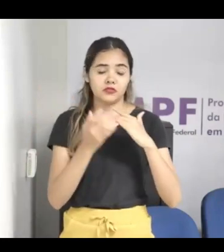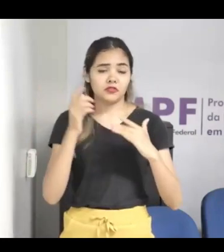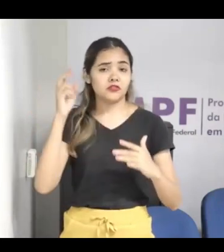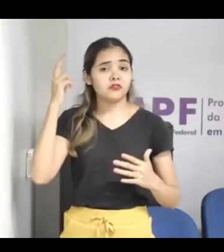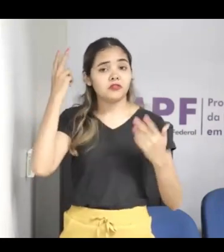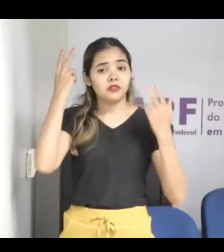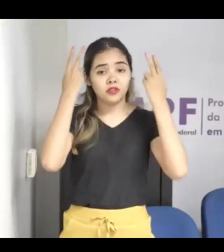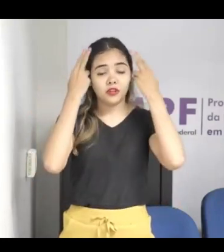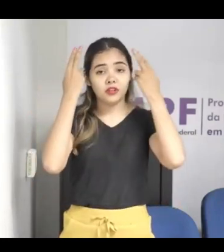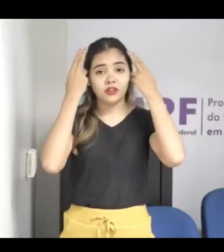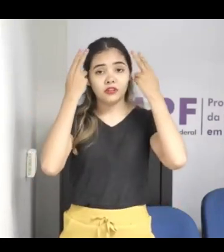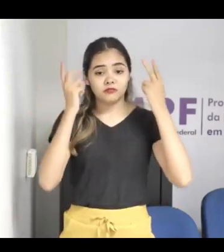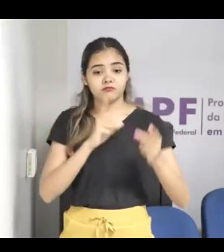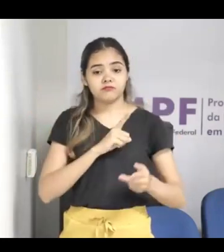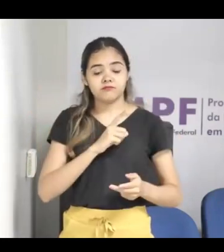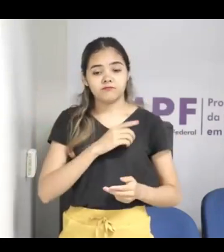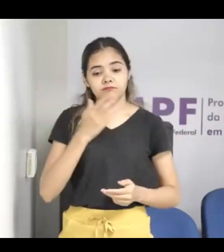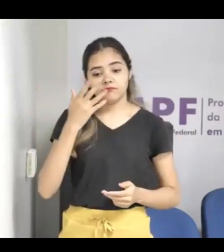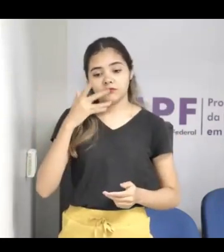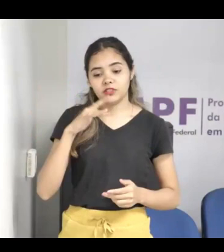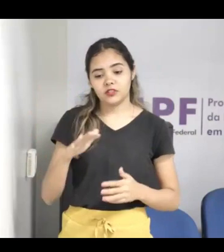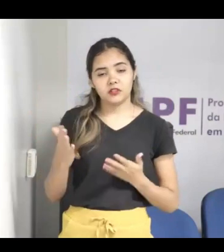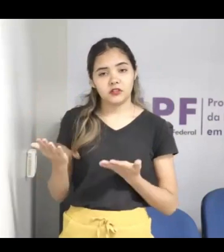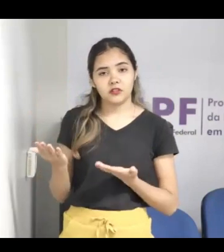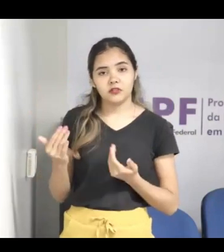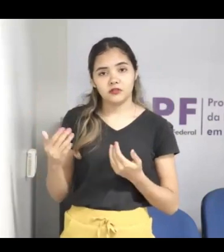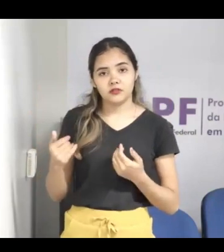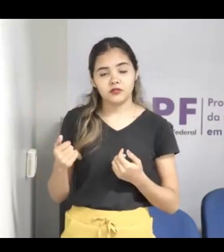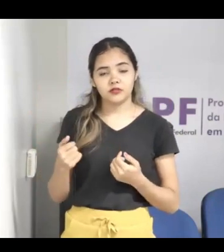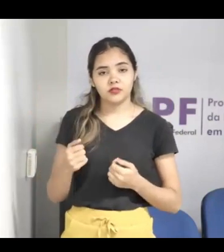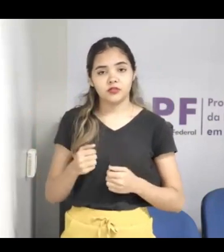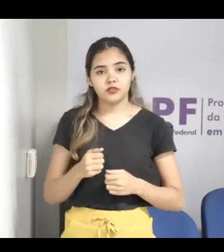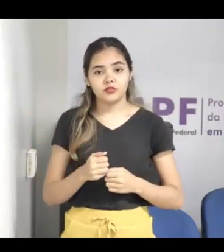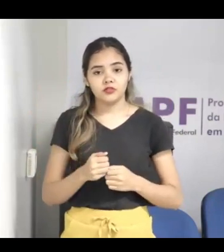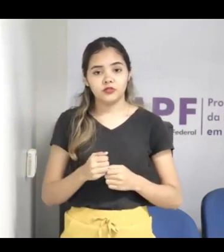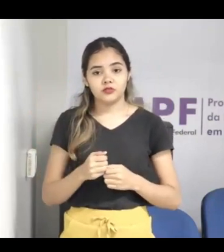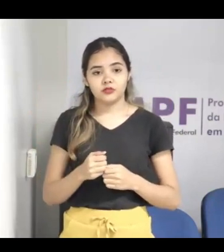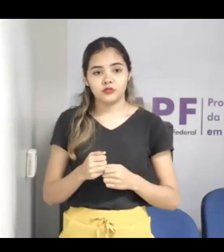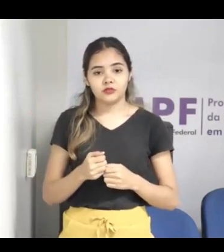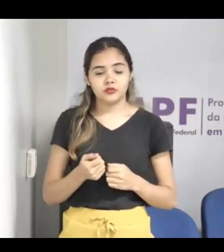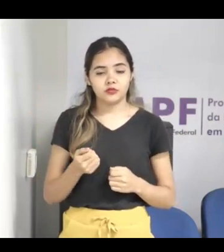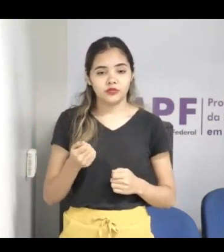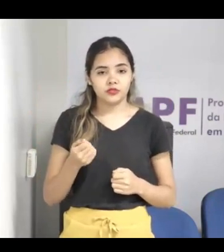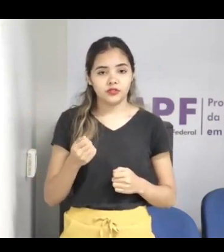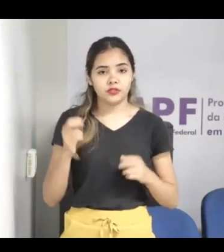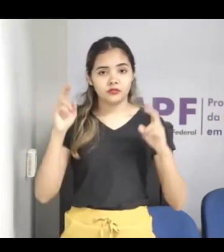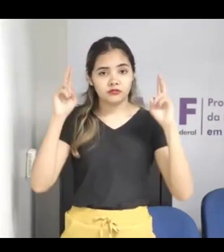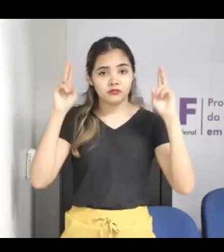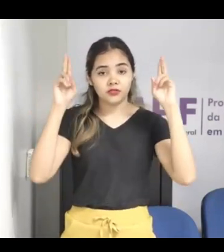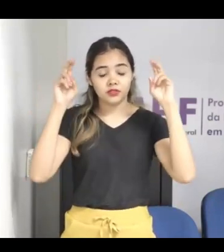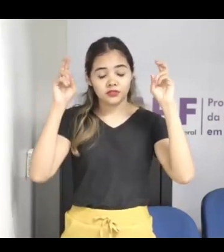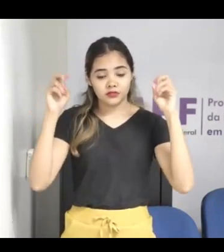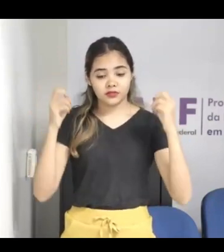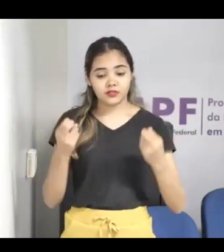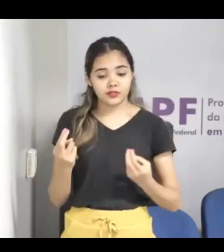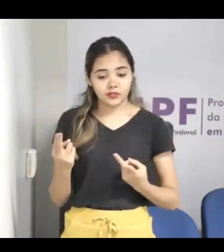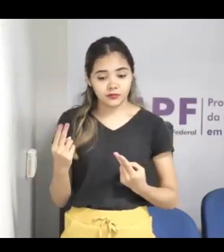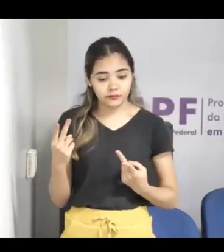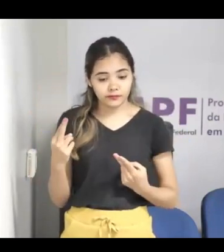pegando na rede social foto, isso tudo vai parar lá na dark web, né, e lá eles vendem esse material, eles vão armazenando,